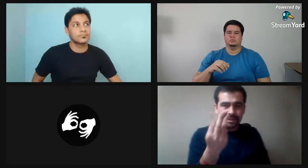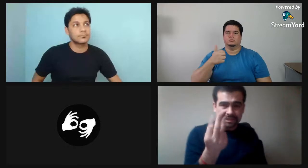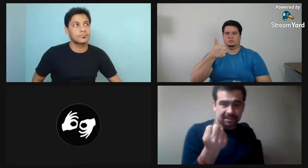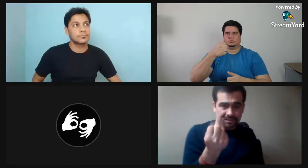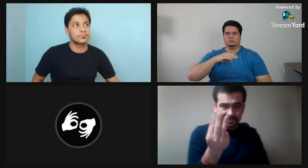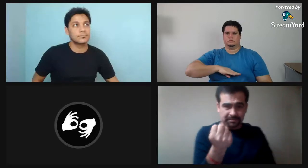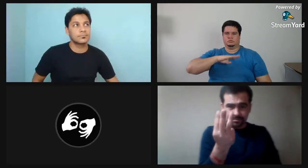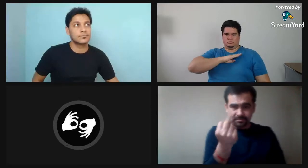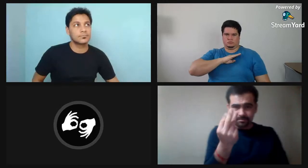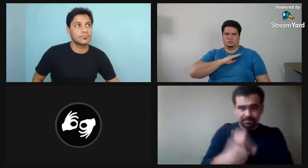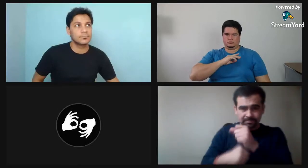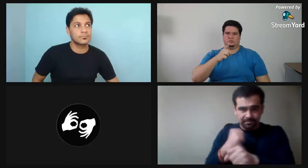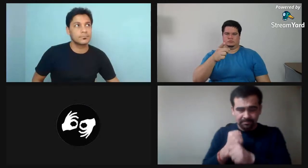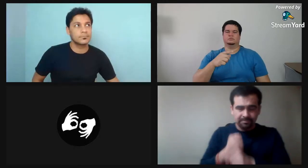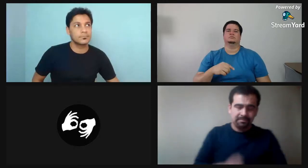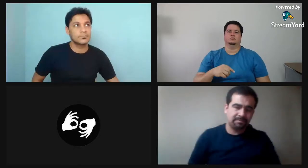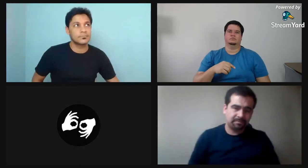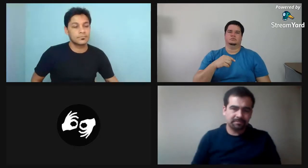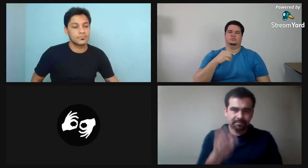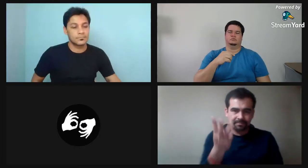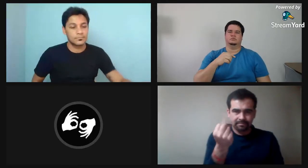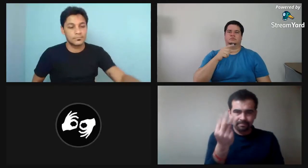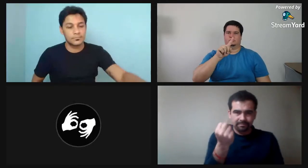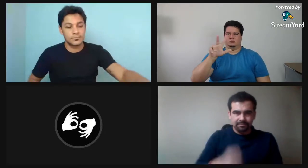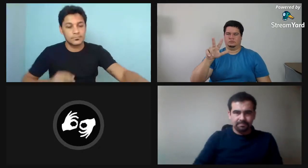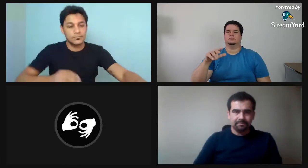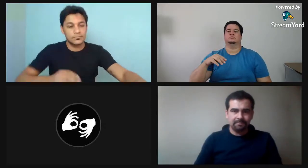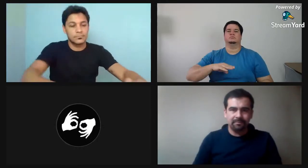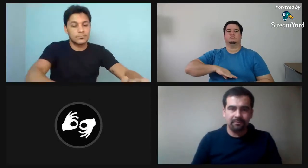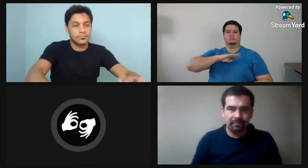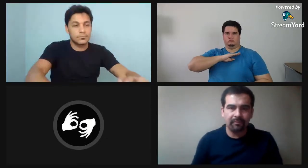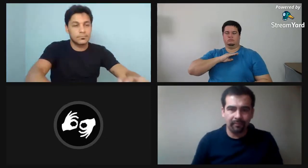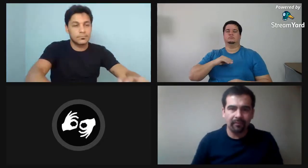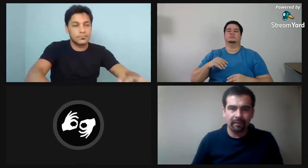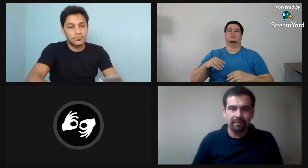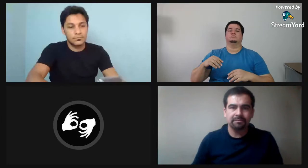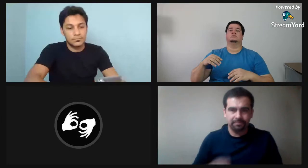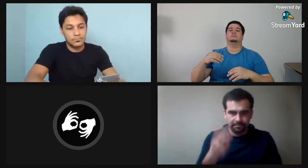¿18 años? Bueno, sí, a la edad de 13 años,